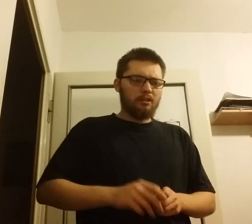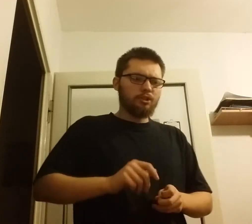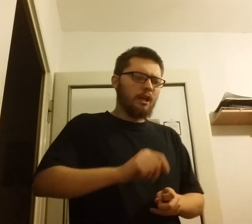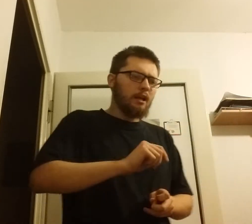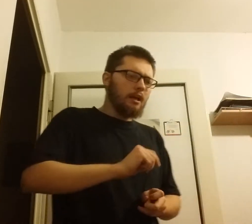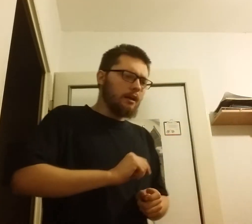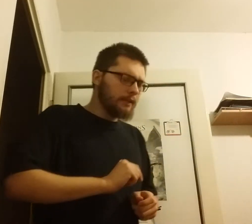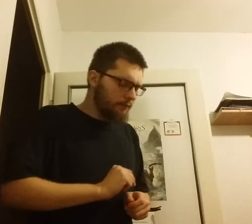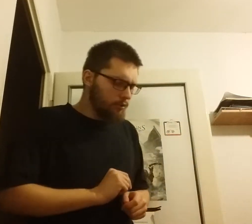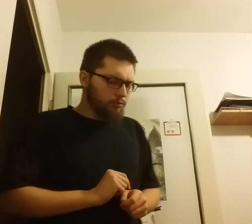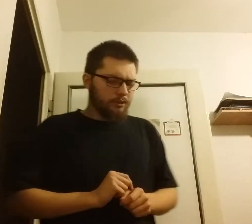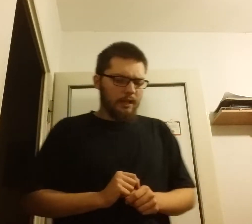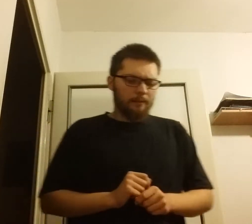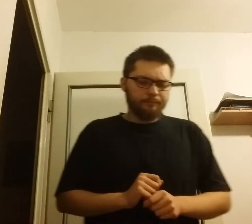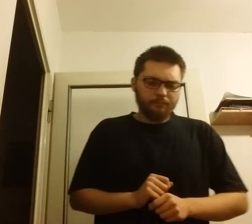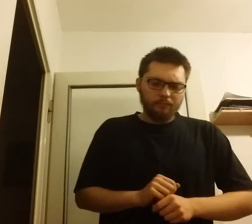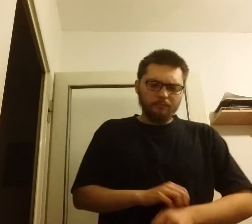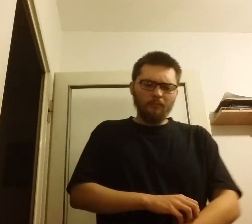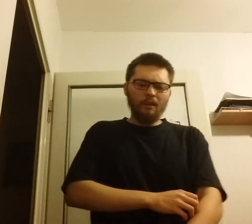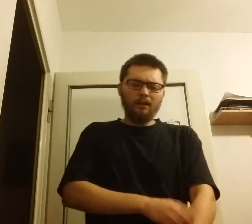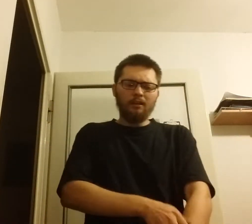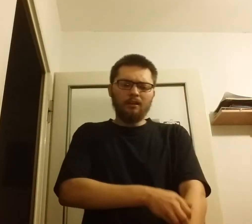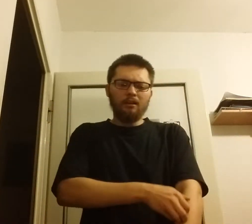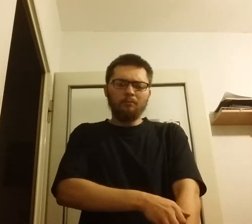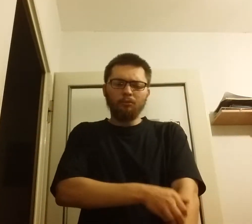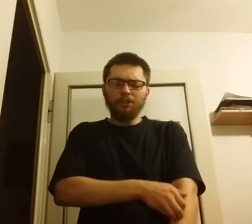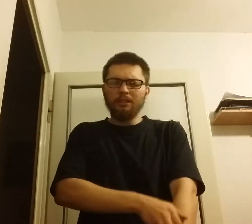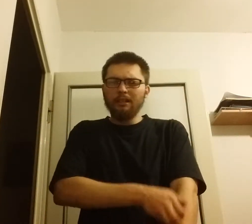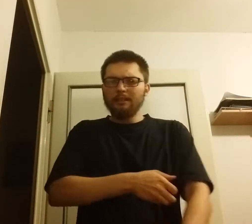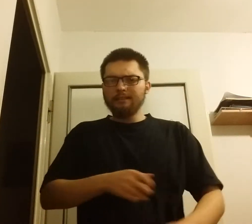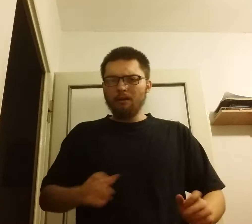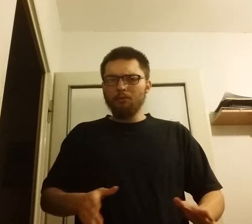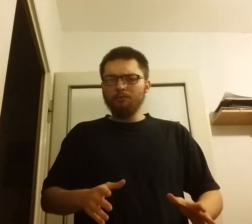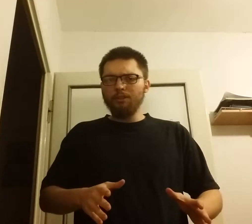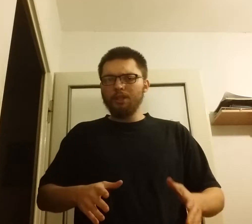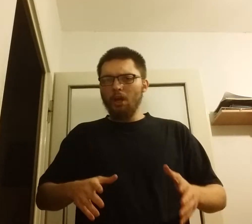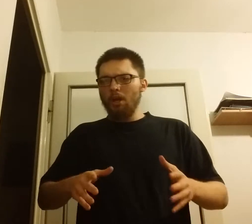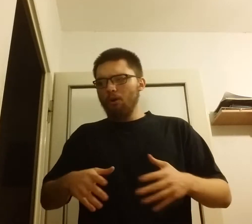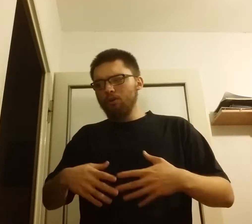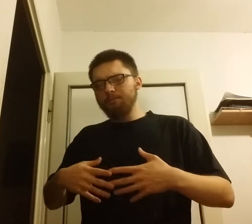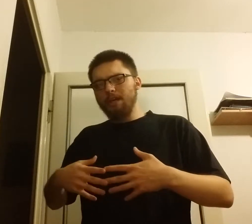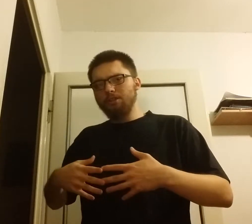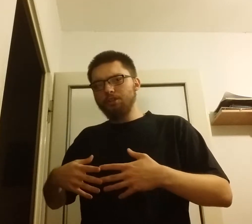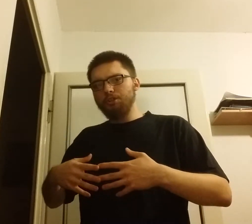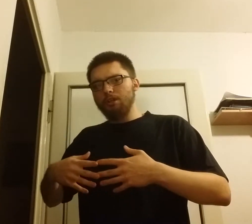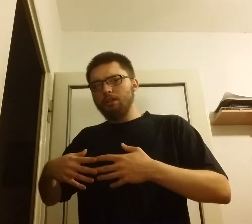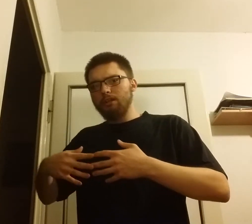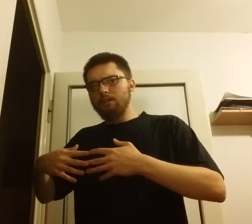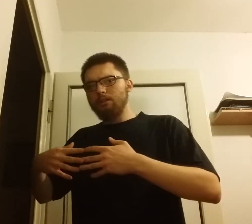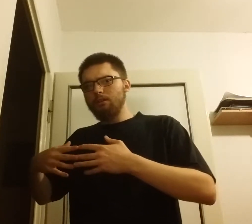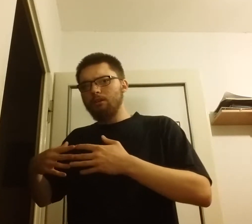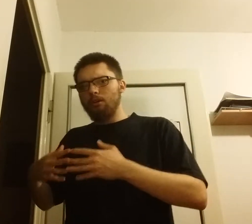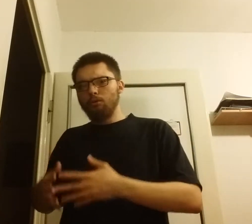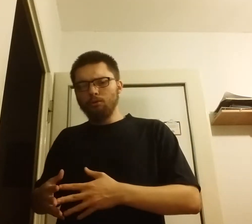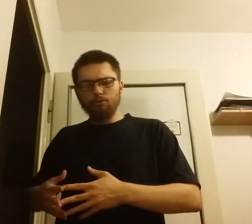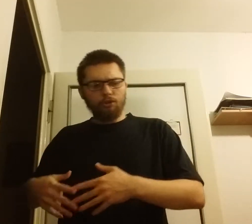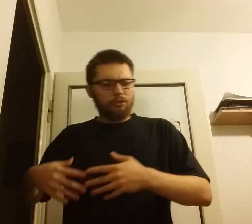że rewolucja musi całkowicie odmienić ludność,